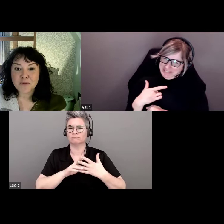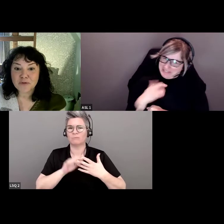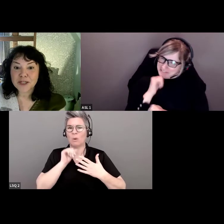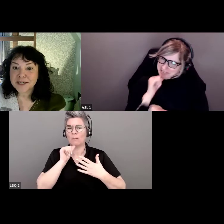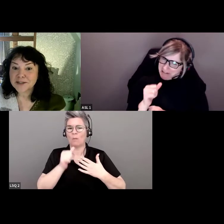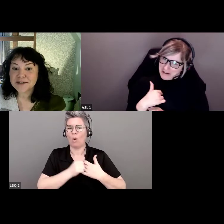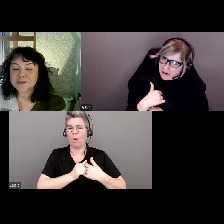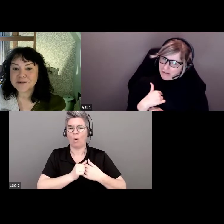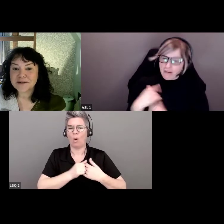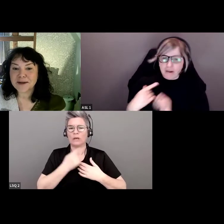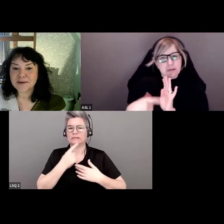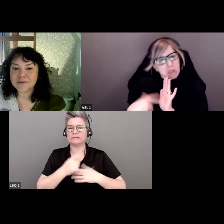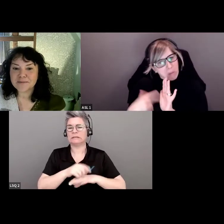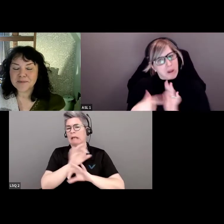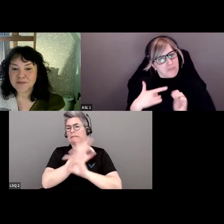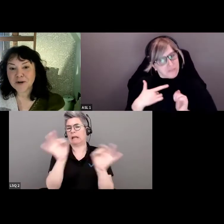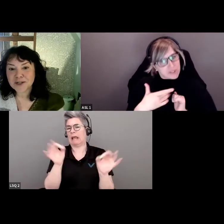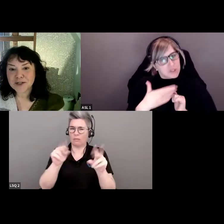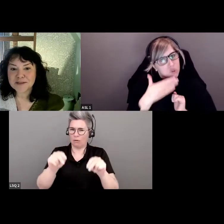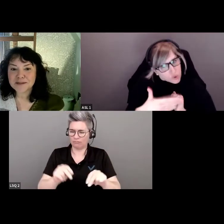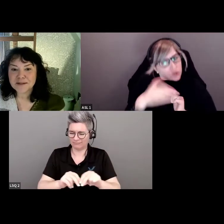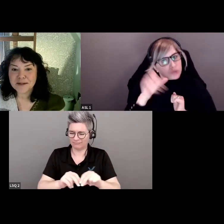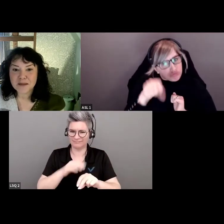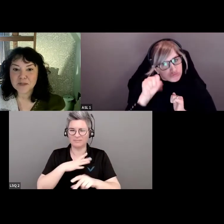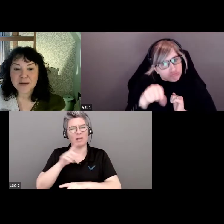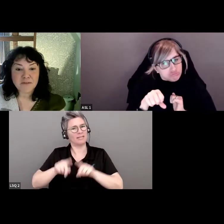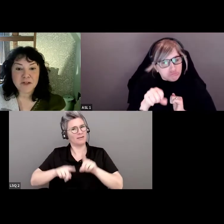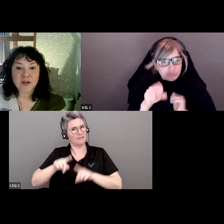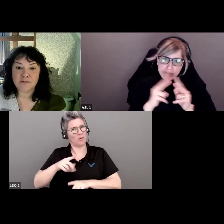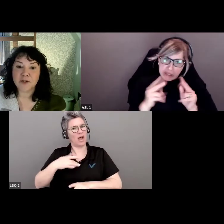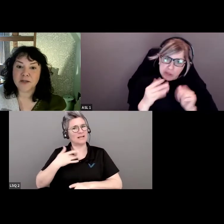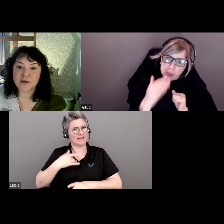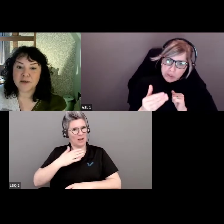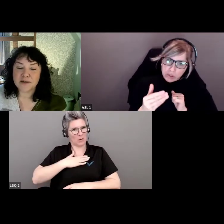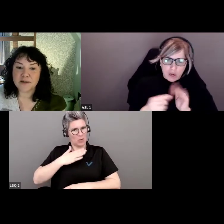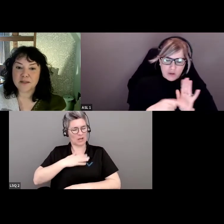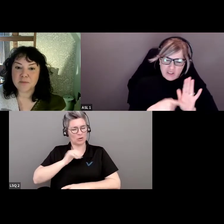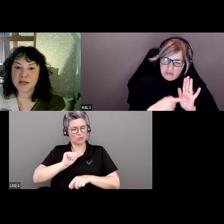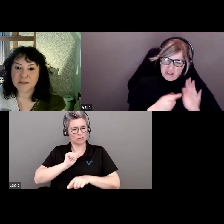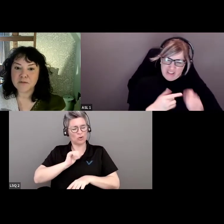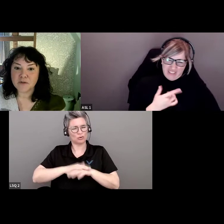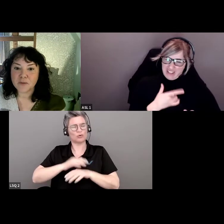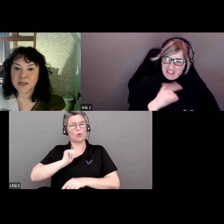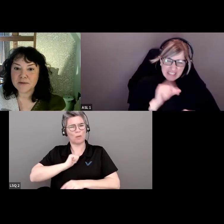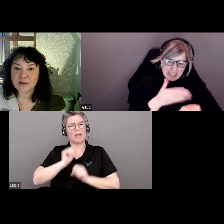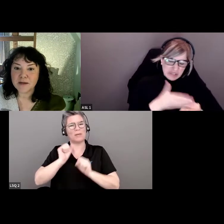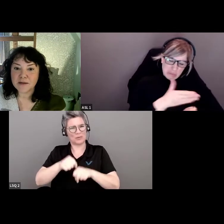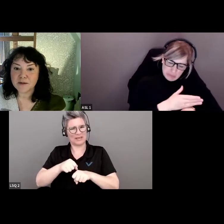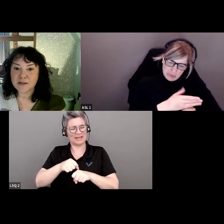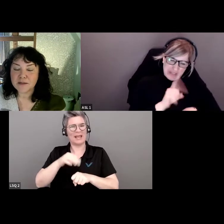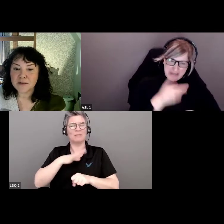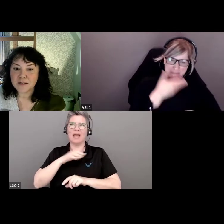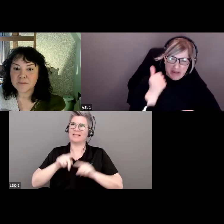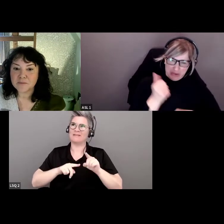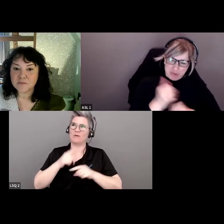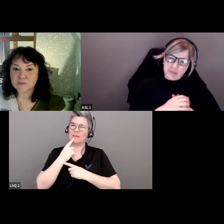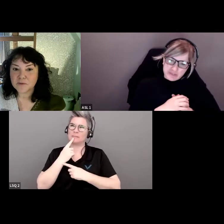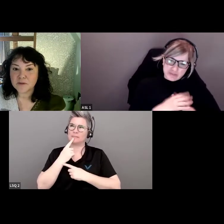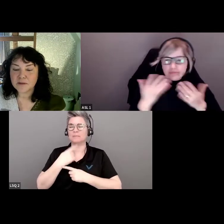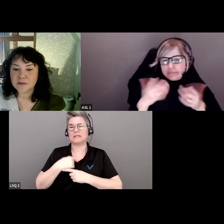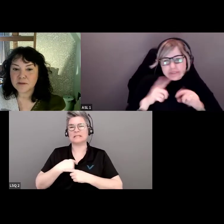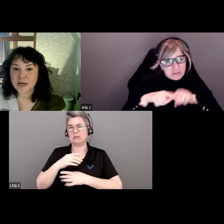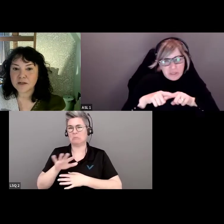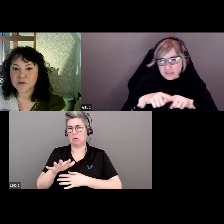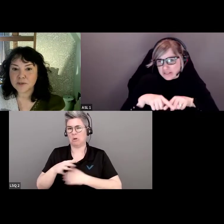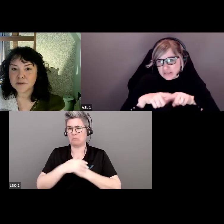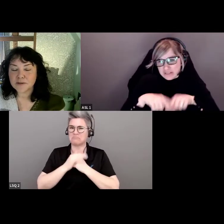la prétention de dire excellent. Parfois, je suis très contente de moi, mais parfois, je me qualifierais de pas